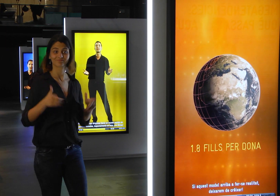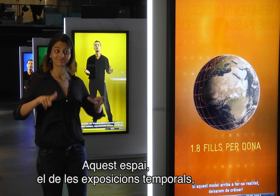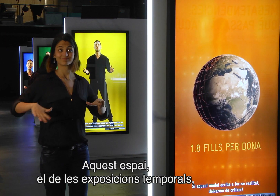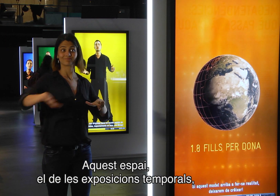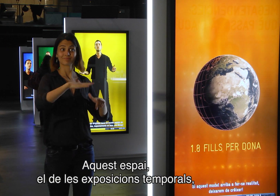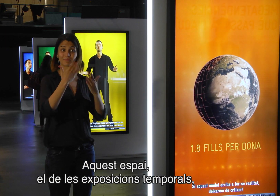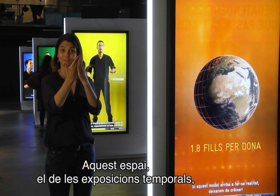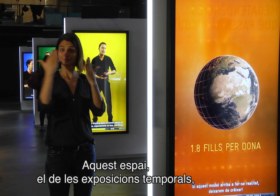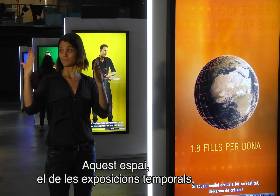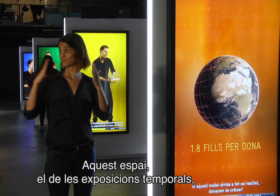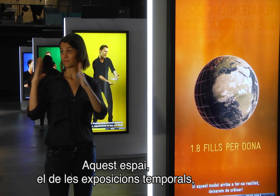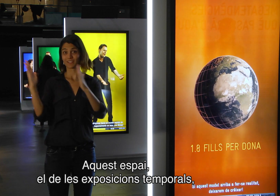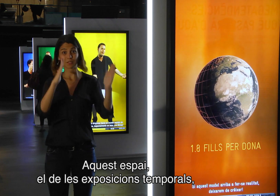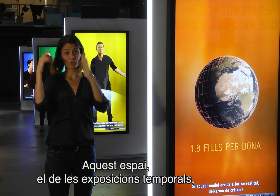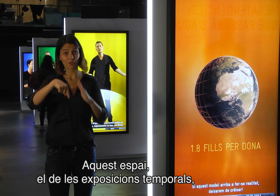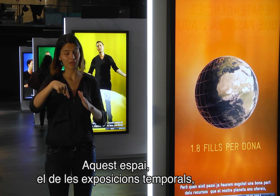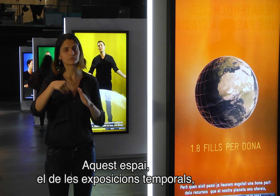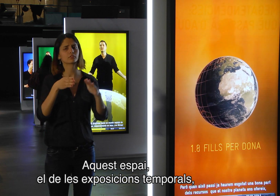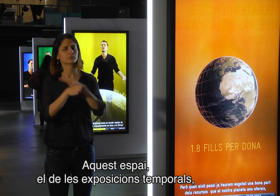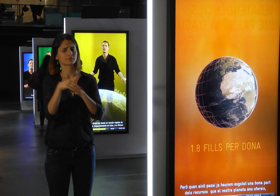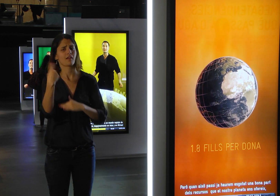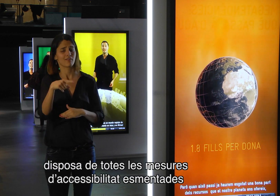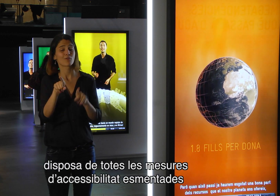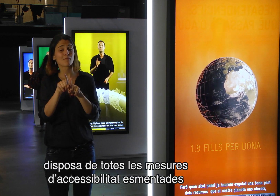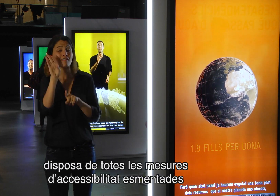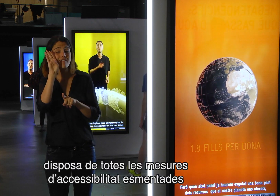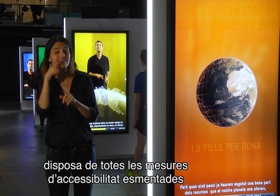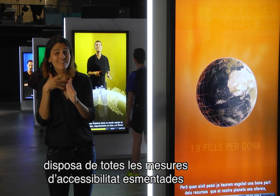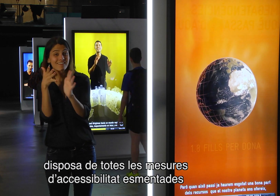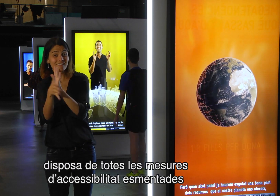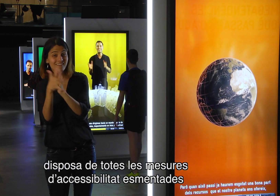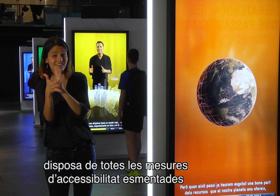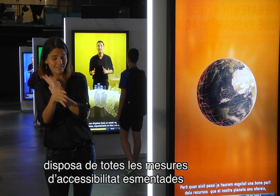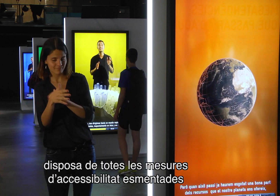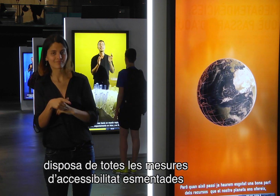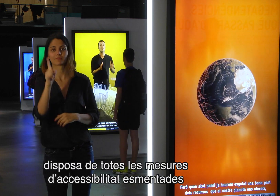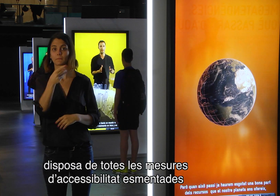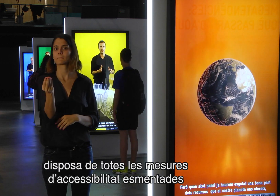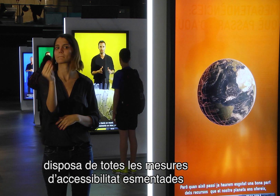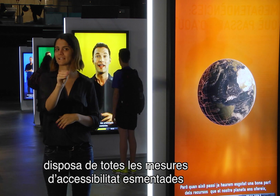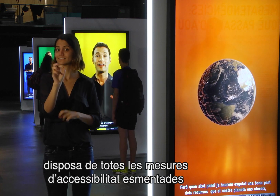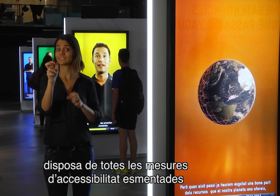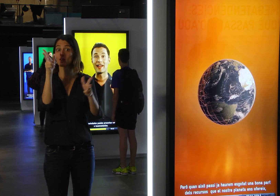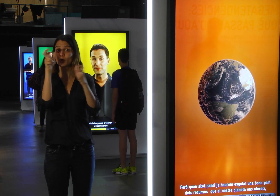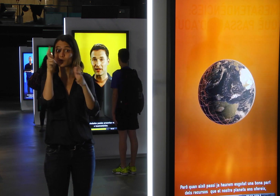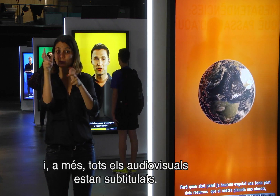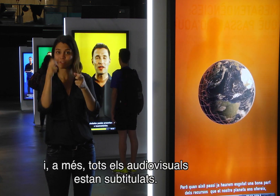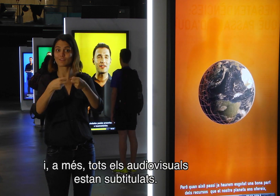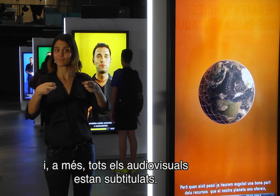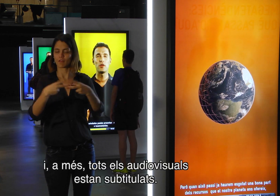Aquest espai, el de les exposicions temporals, disposa de totes les mesures d'accessibilitat esmentades i, a